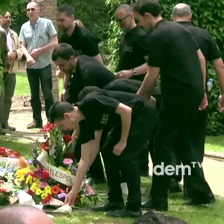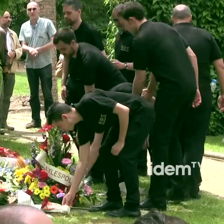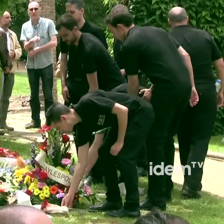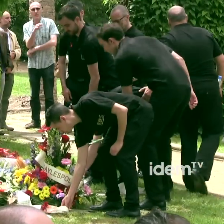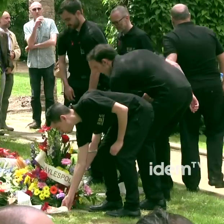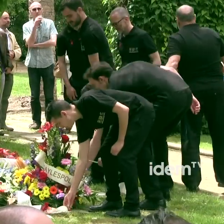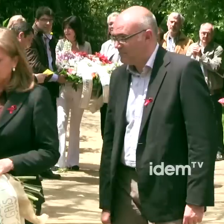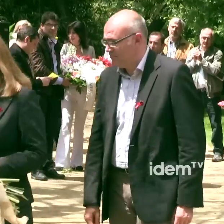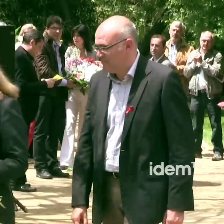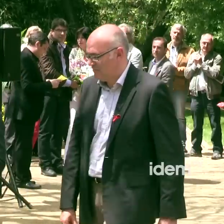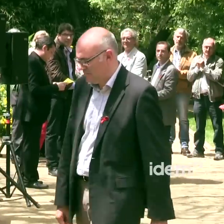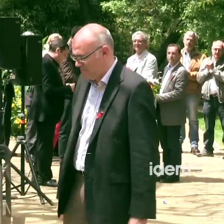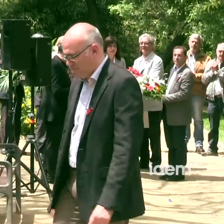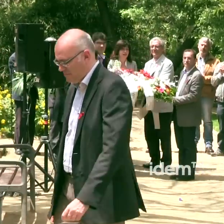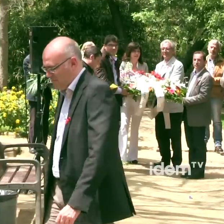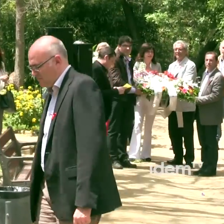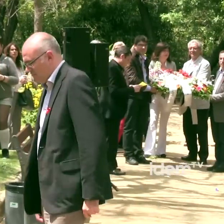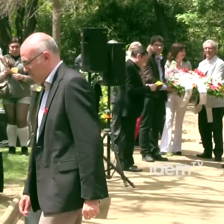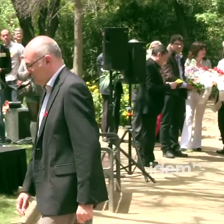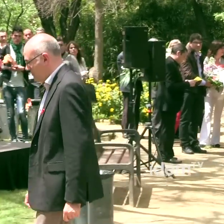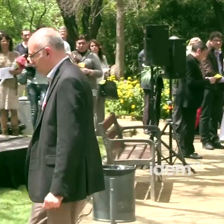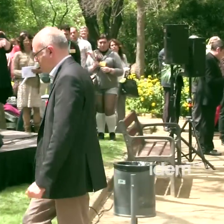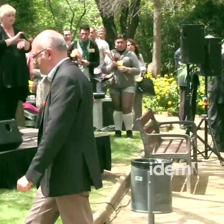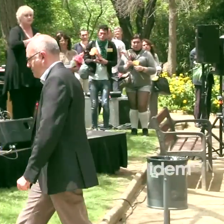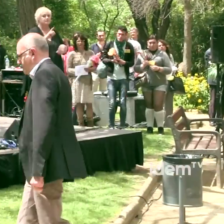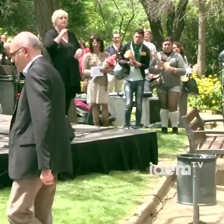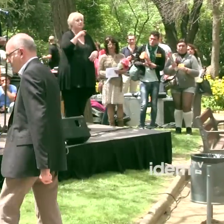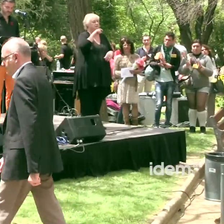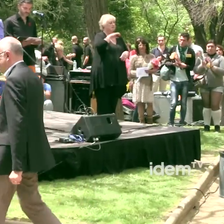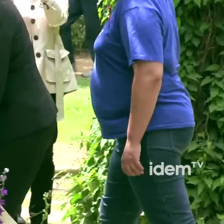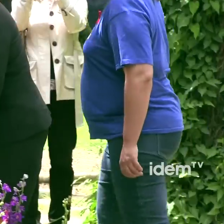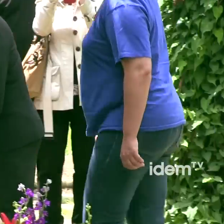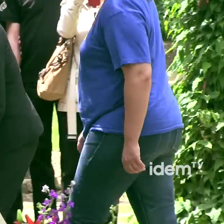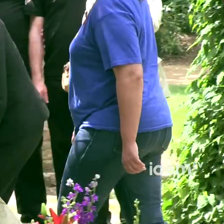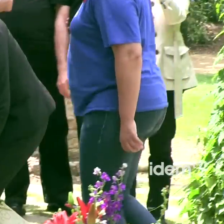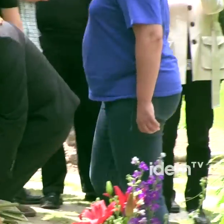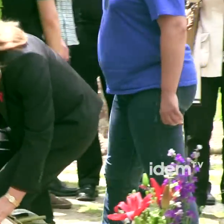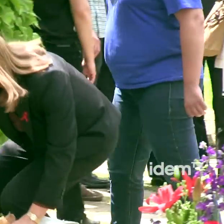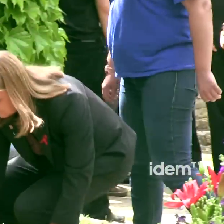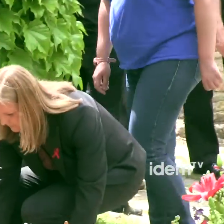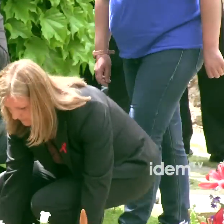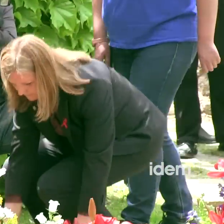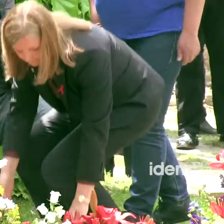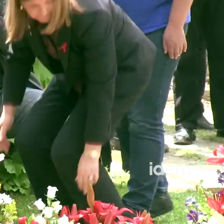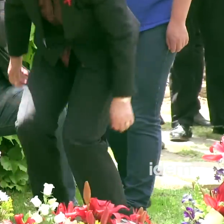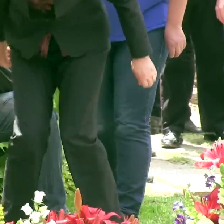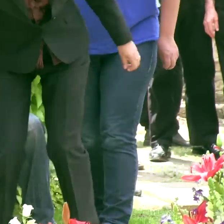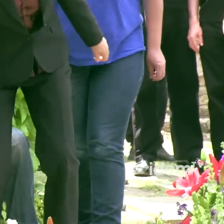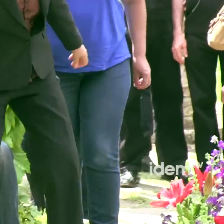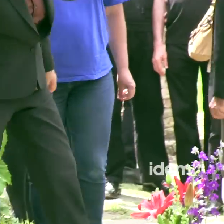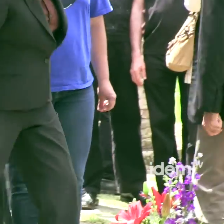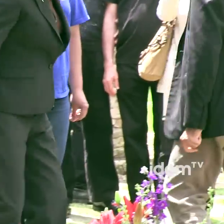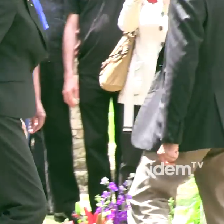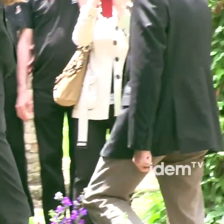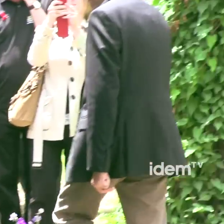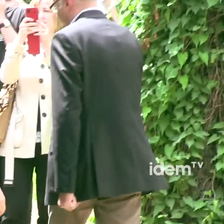nostre compromís contra aquesta epidèmia que no acaba, perquè la crisi de la Sida encara no ha estat resolta. Tres dècades després